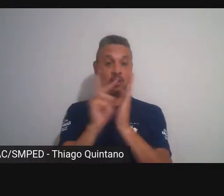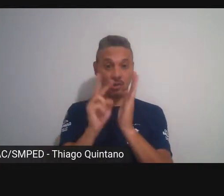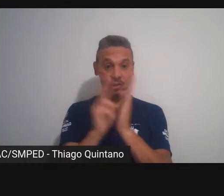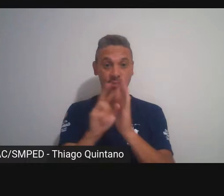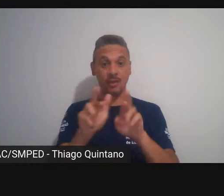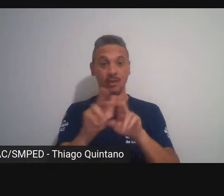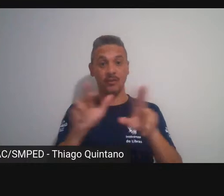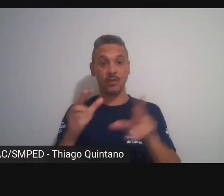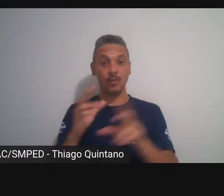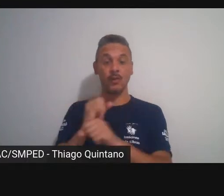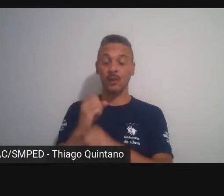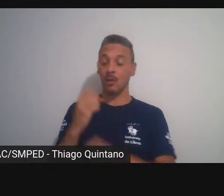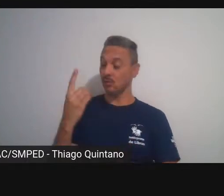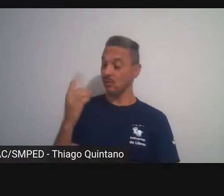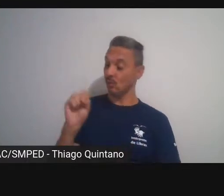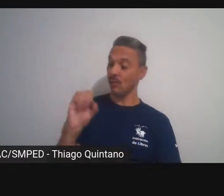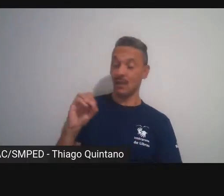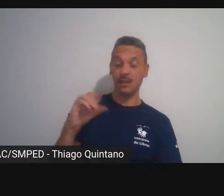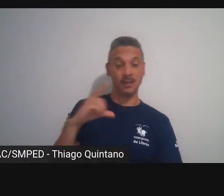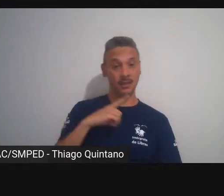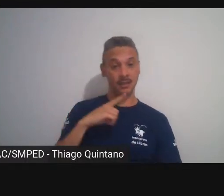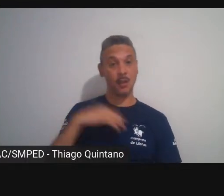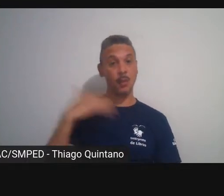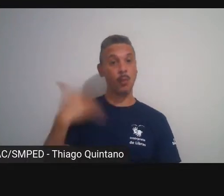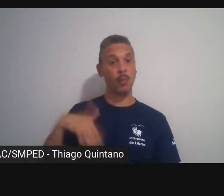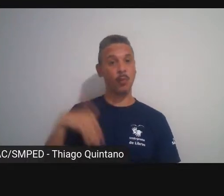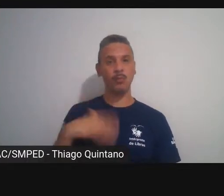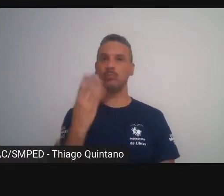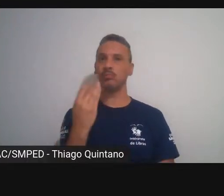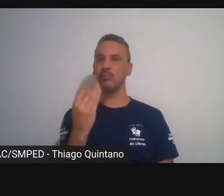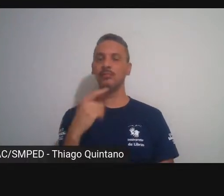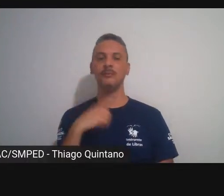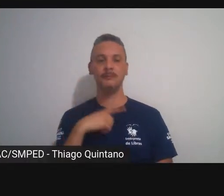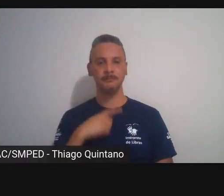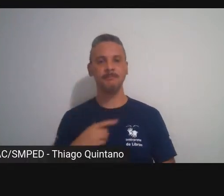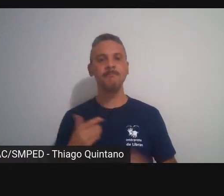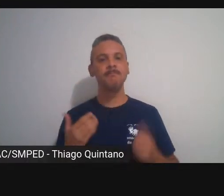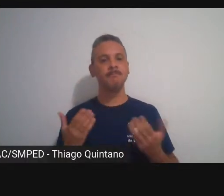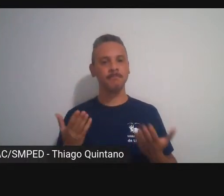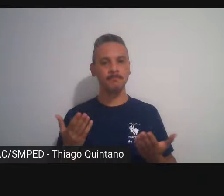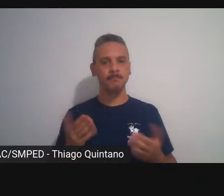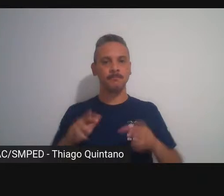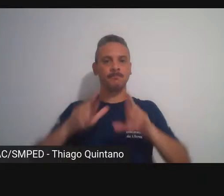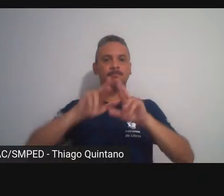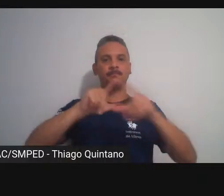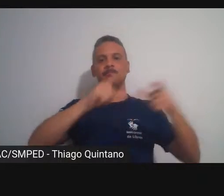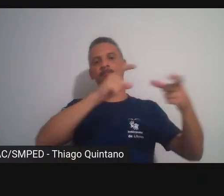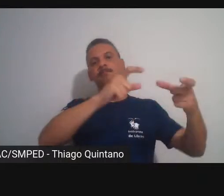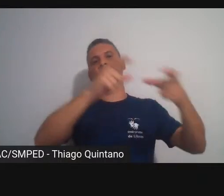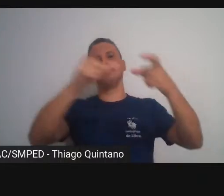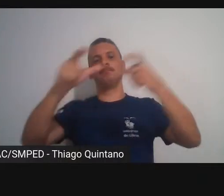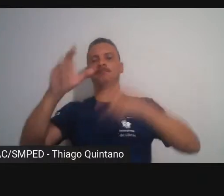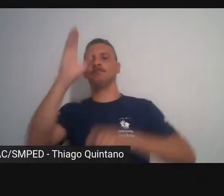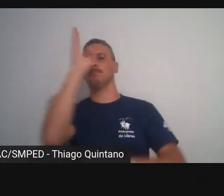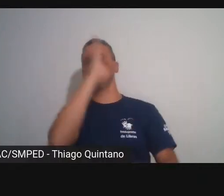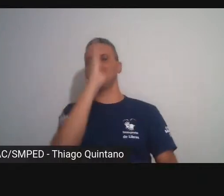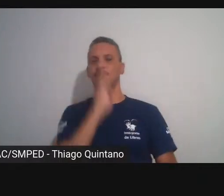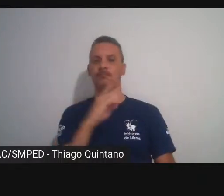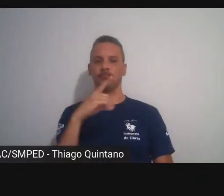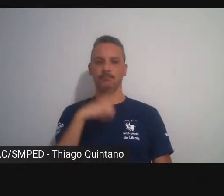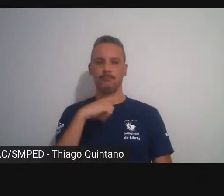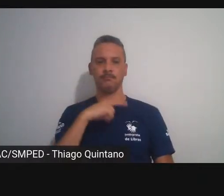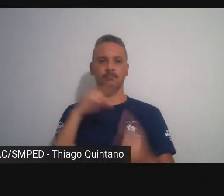180 línguas indígenas e em diferentes lugares do Brasil ela é